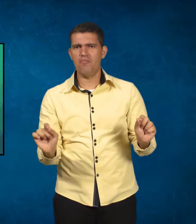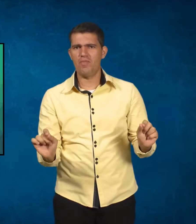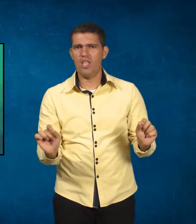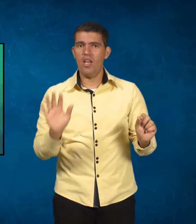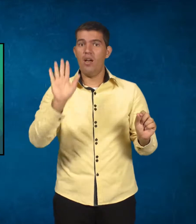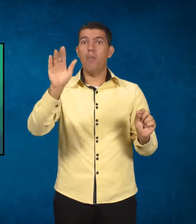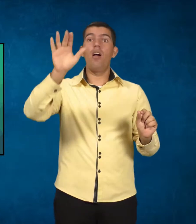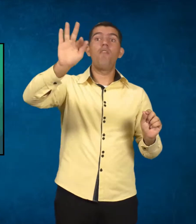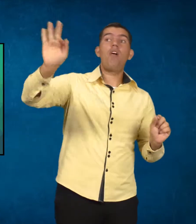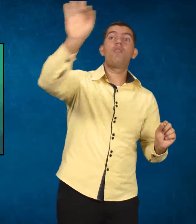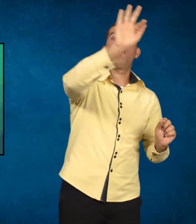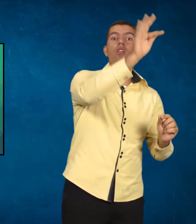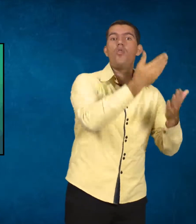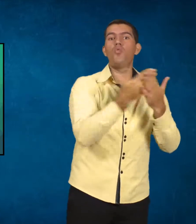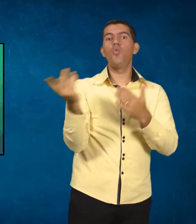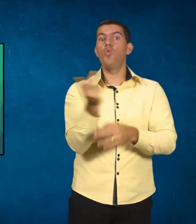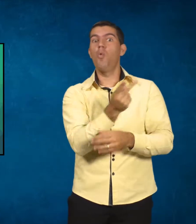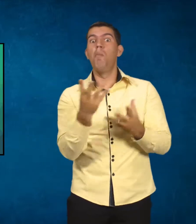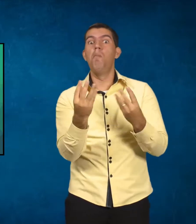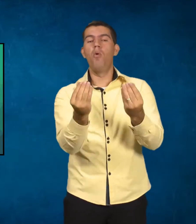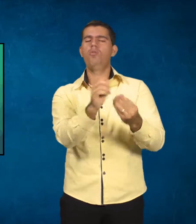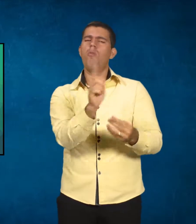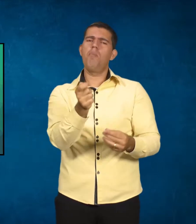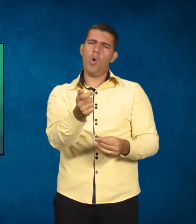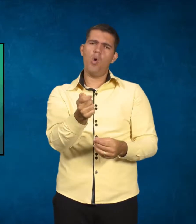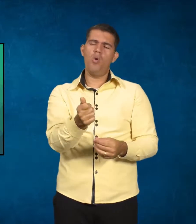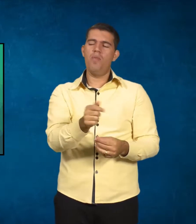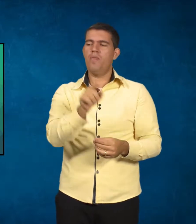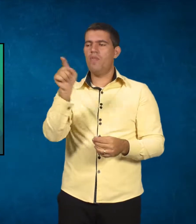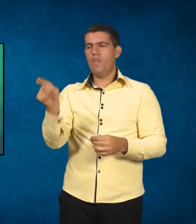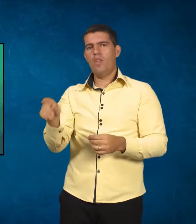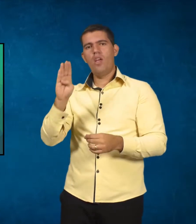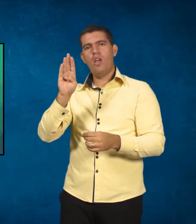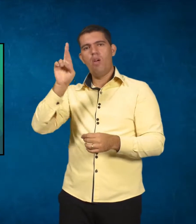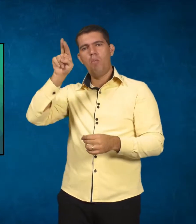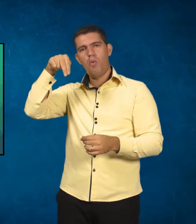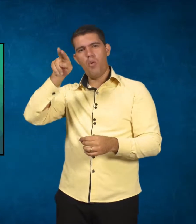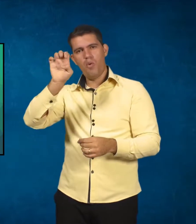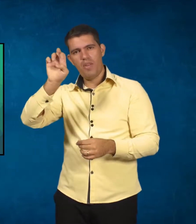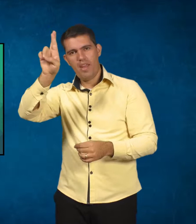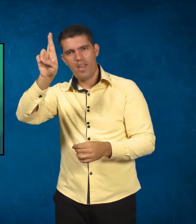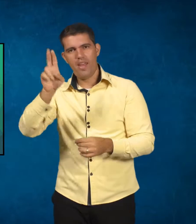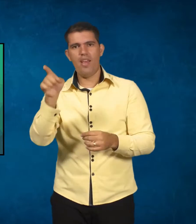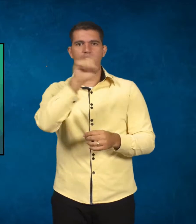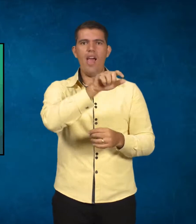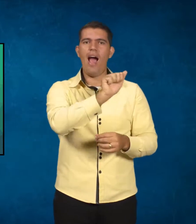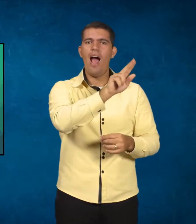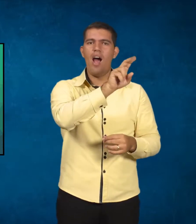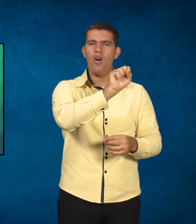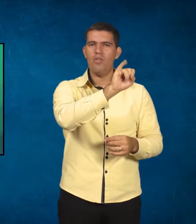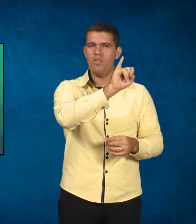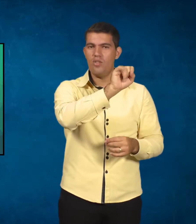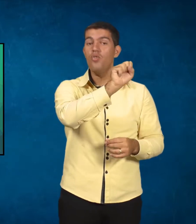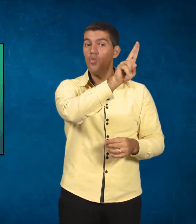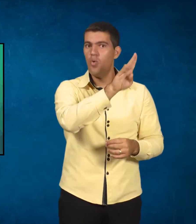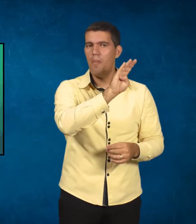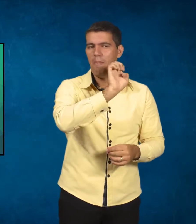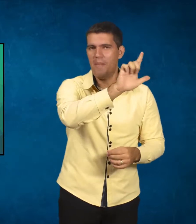menos nas graduações. É Brunner e Ausbel. Então eu vou falar um pouquinho de Brunner primeiro e depois eu falo um